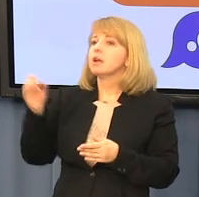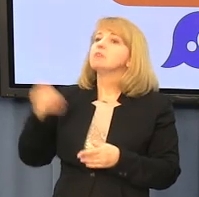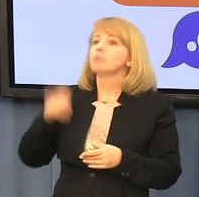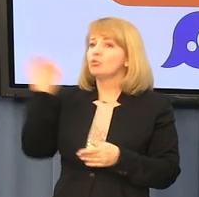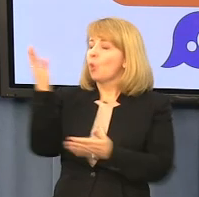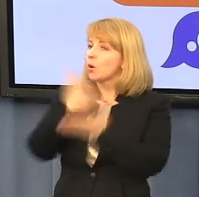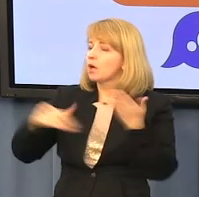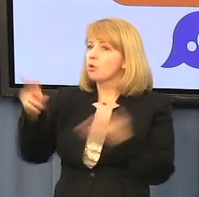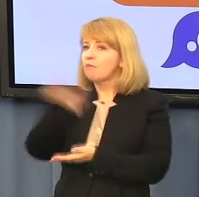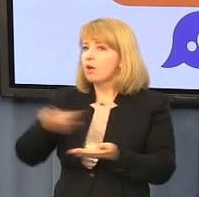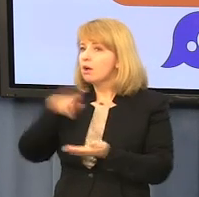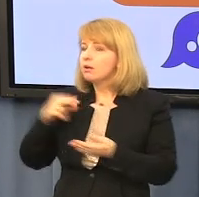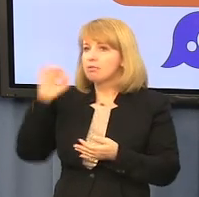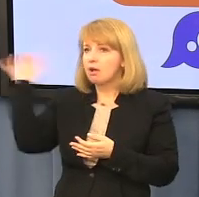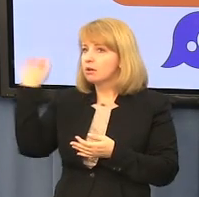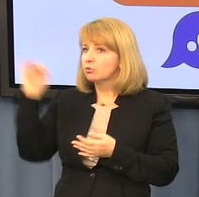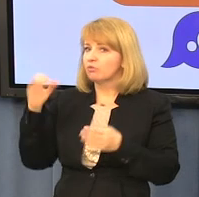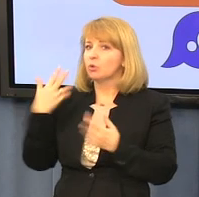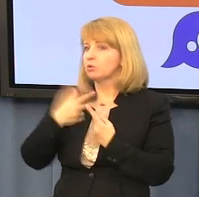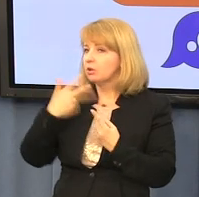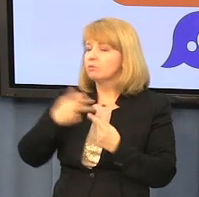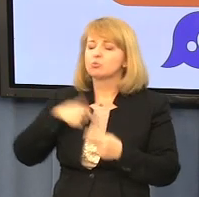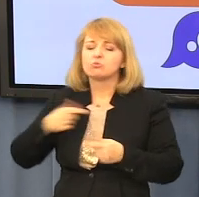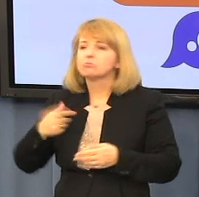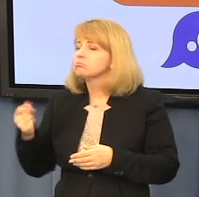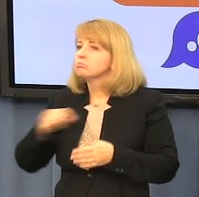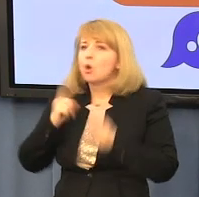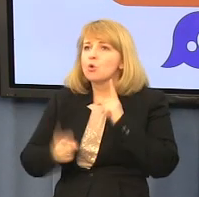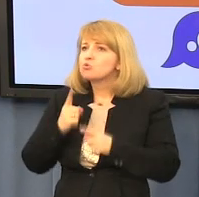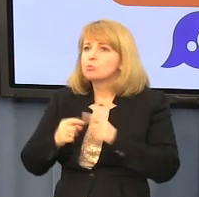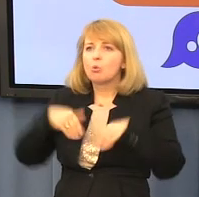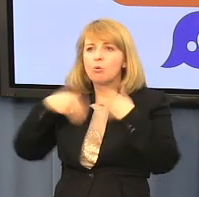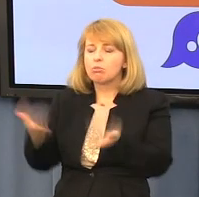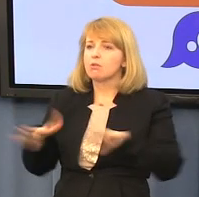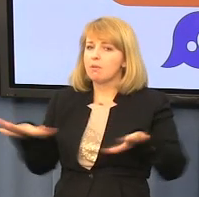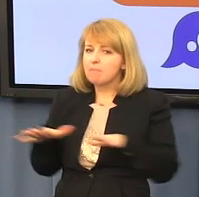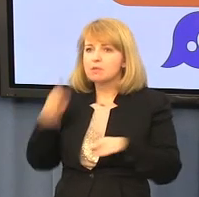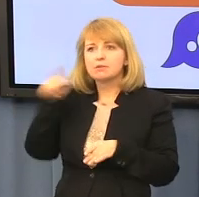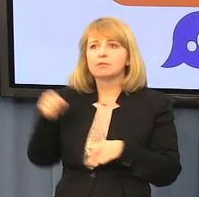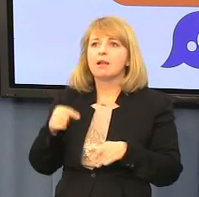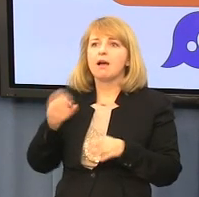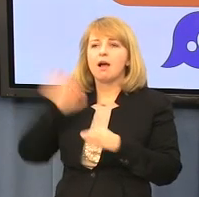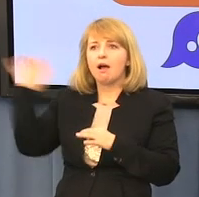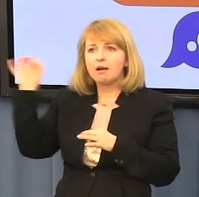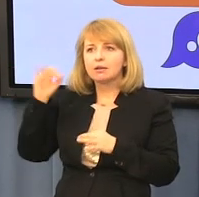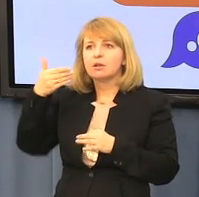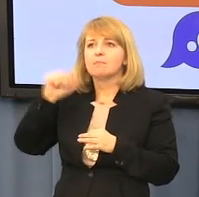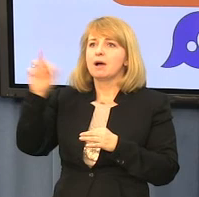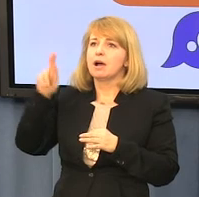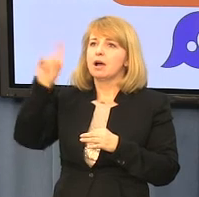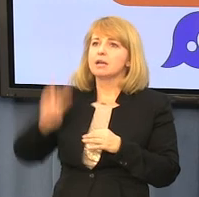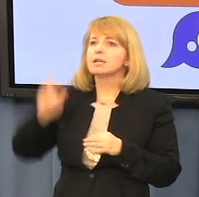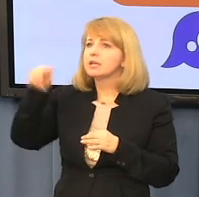natychmiastowego przyznania Radiu Maryja miejsca na multiplexie. To kolejna ingerencja